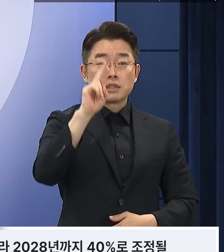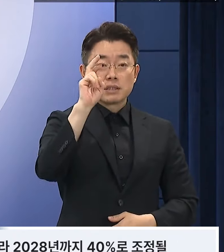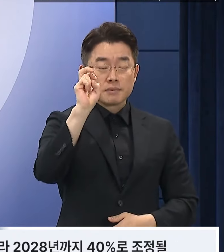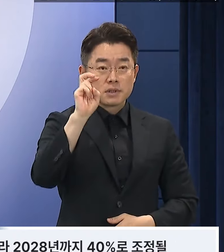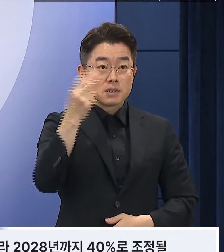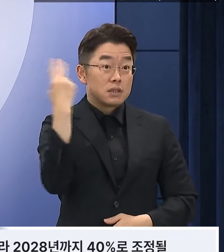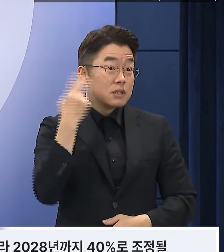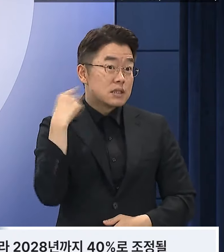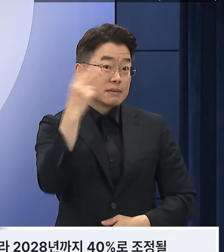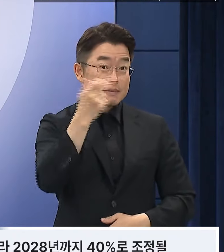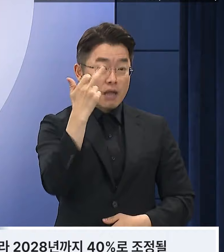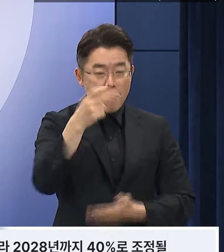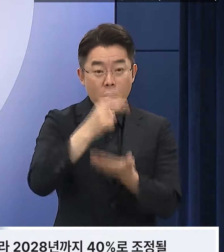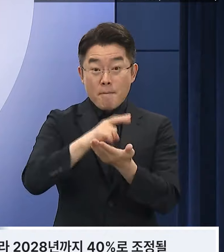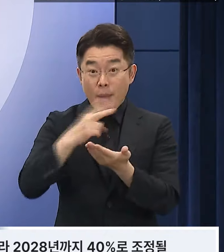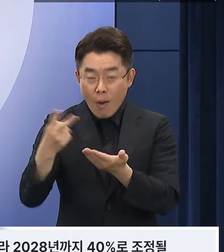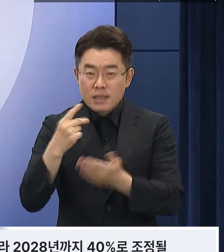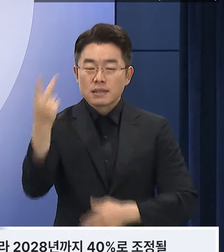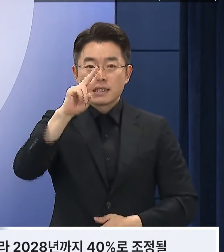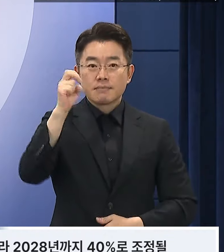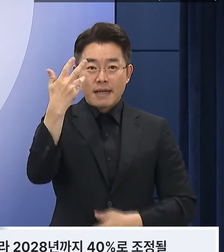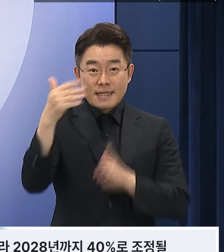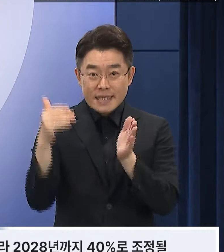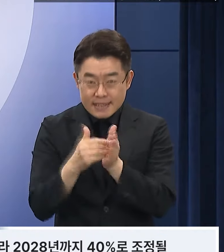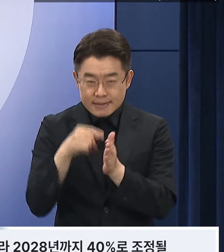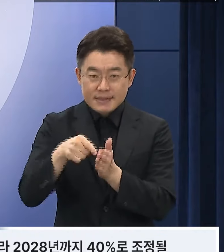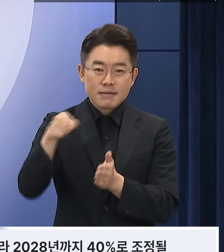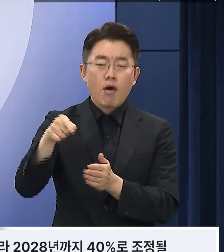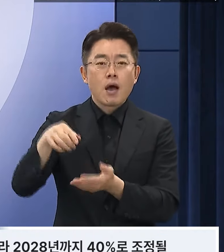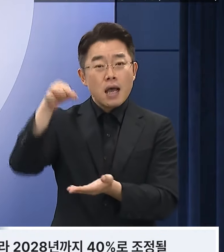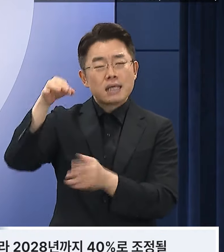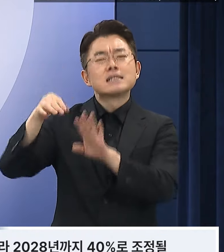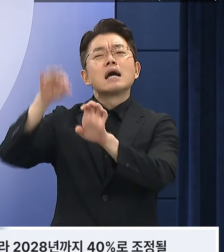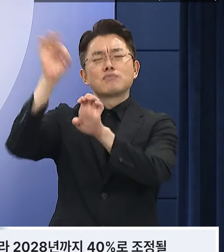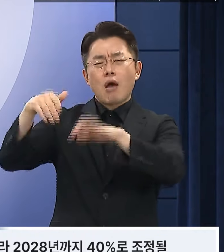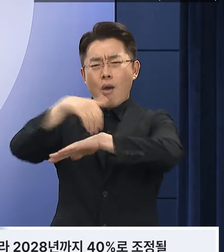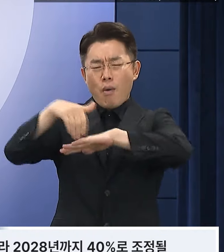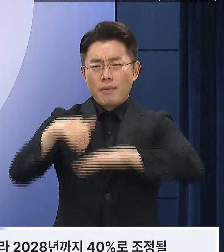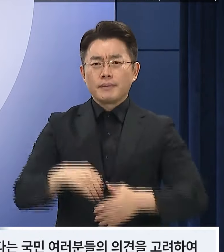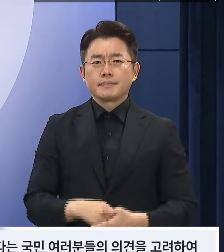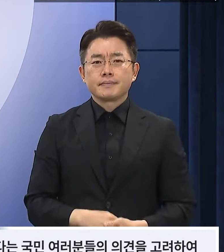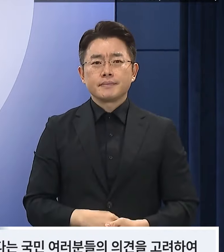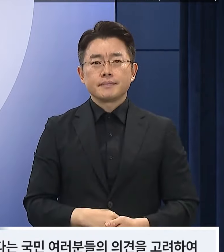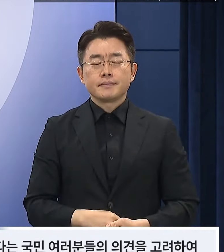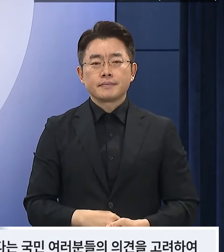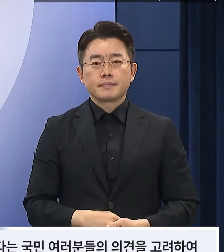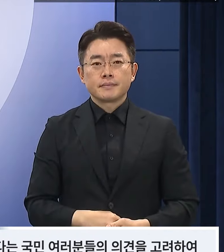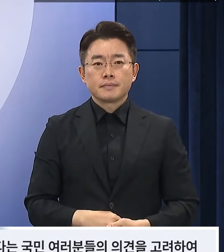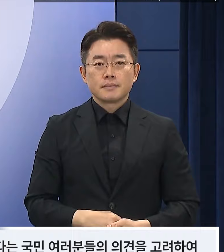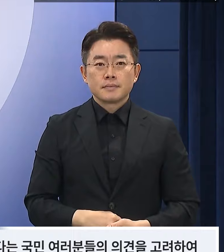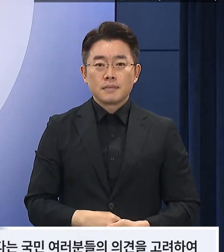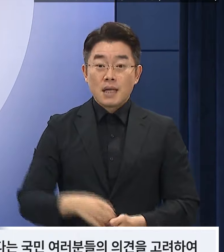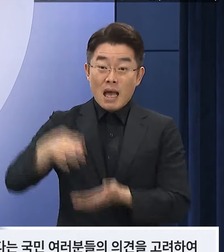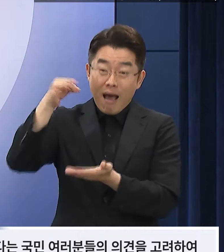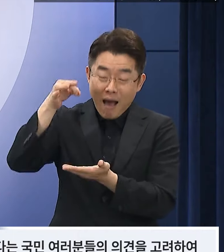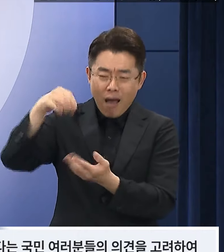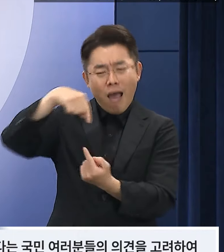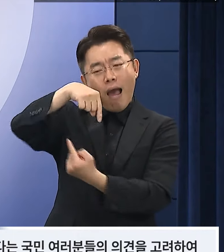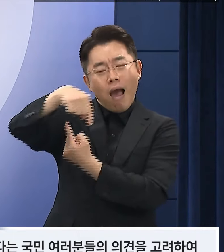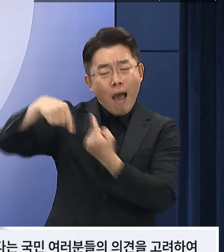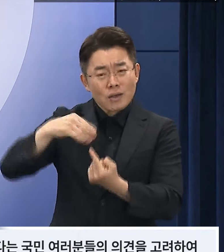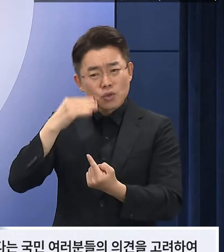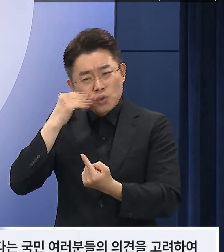2028년까지 40%로 조정될 예정이었습니다. 그러나 재정안정과 함께